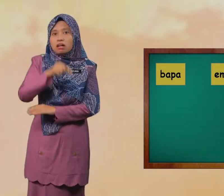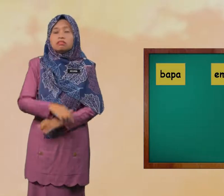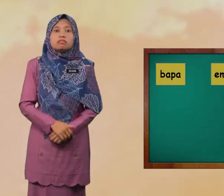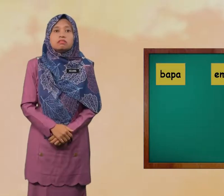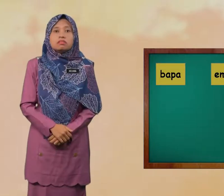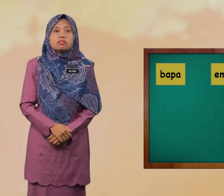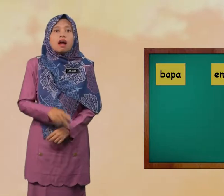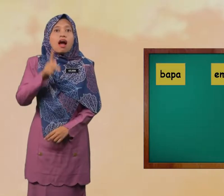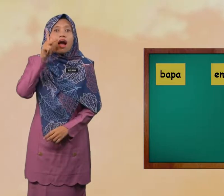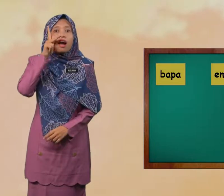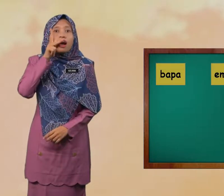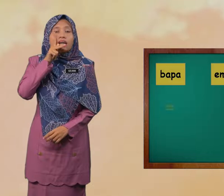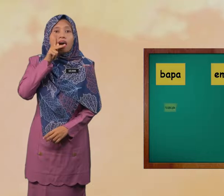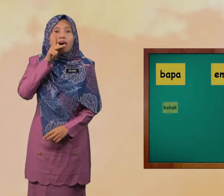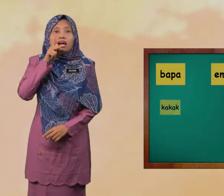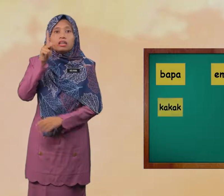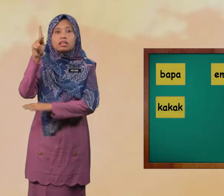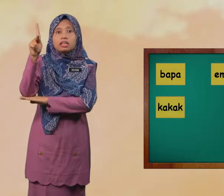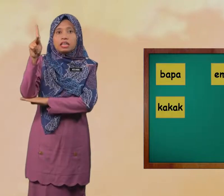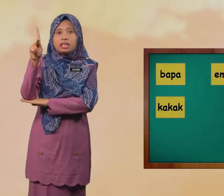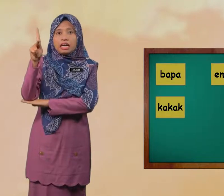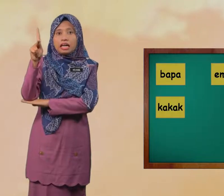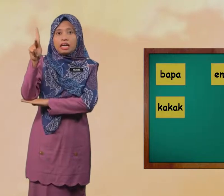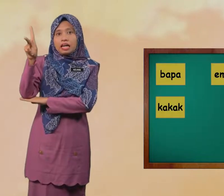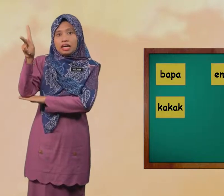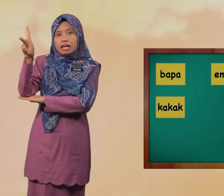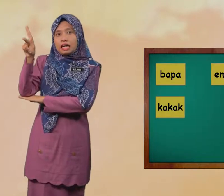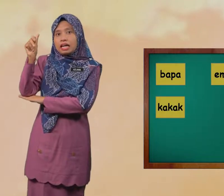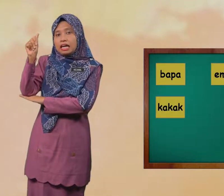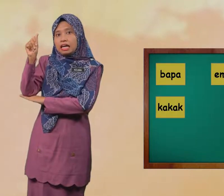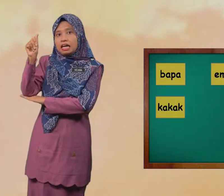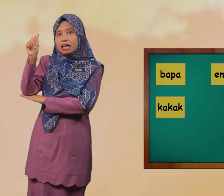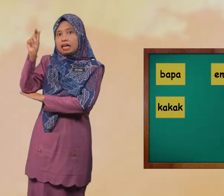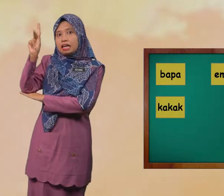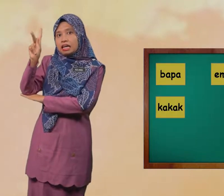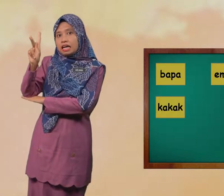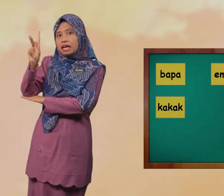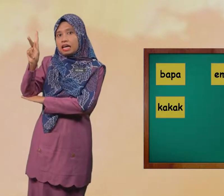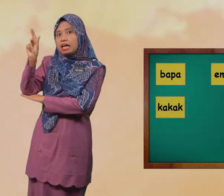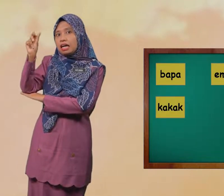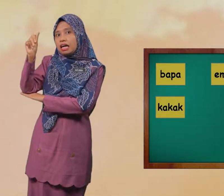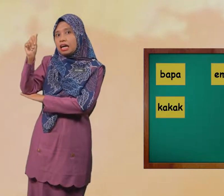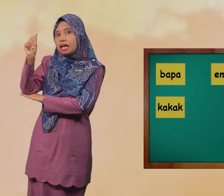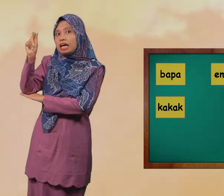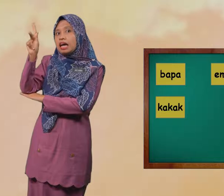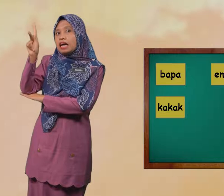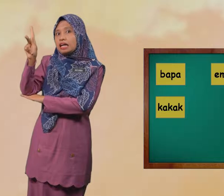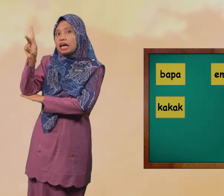Kakak K A K A K